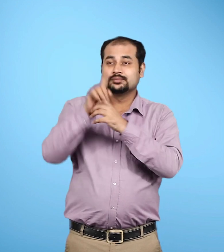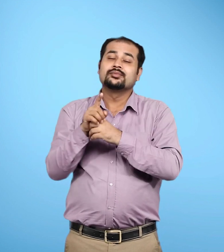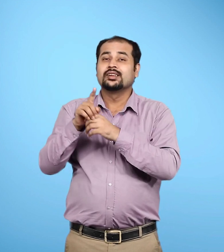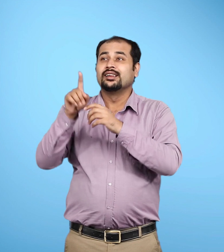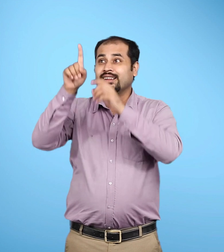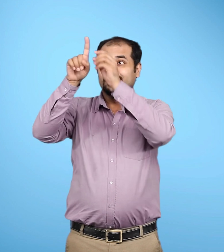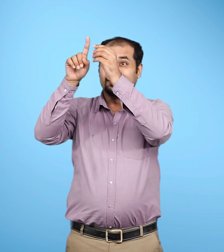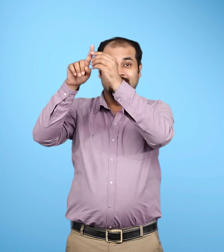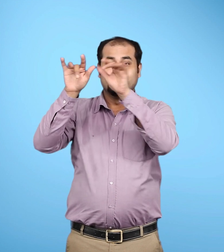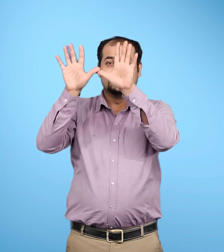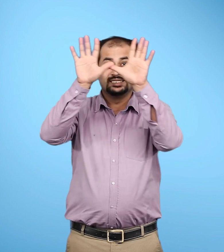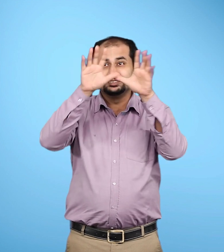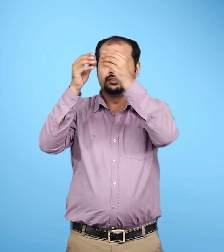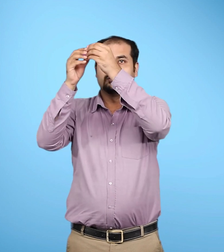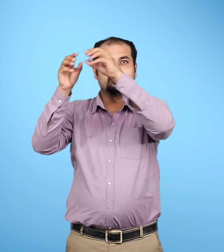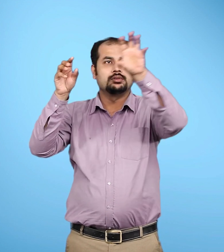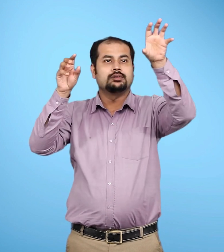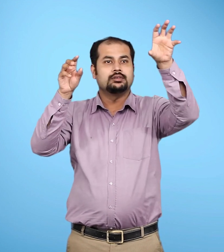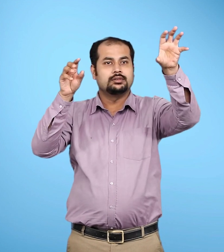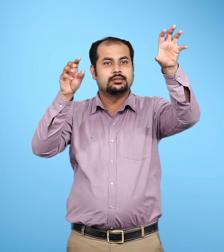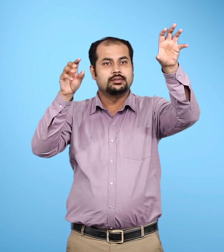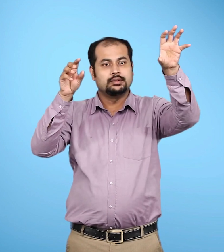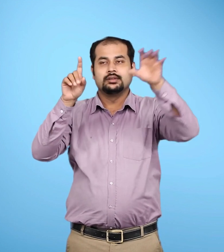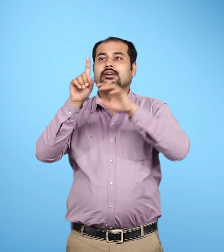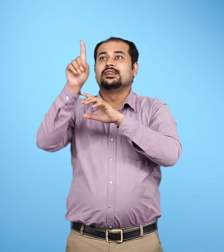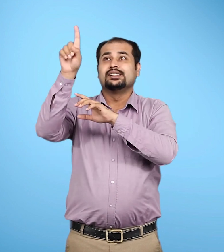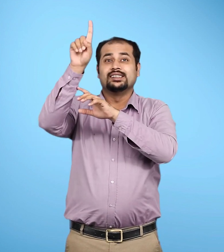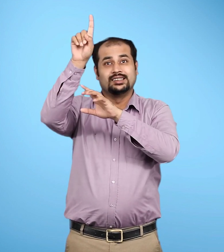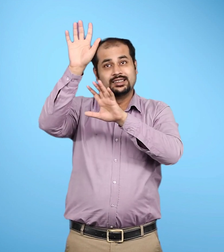तथा रॉकेट का बचा हुआ हिस्सा प्रिथ्वी पर वापस गिर जाता है